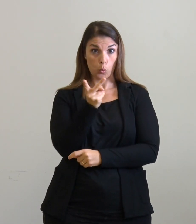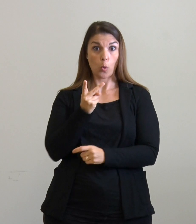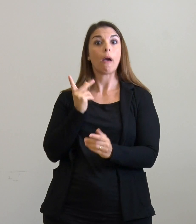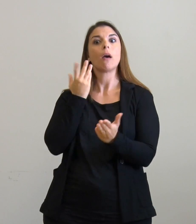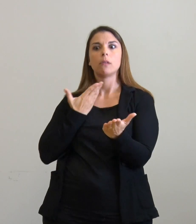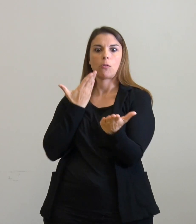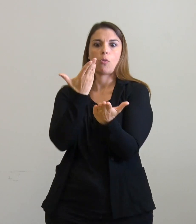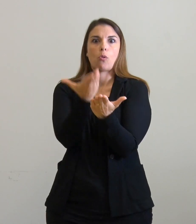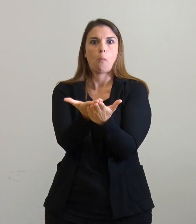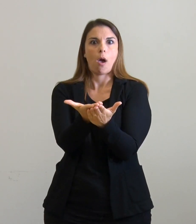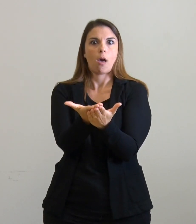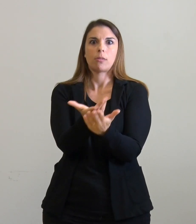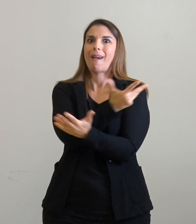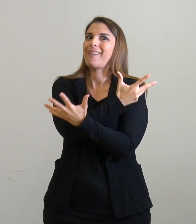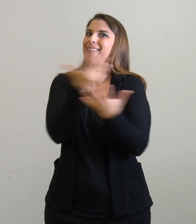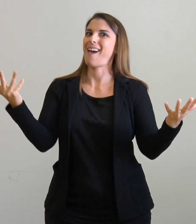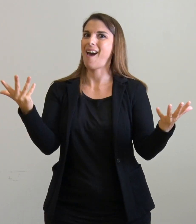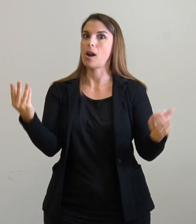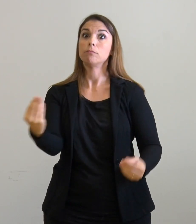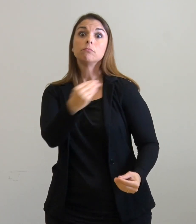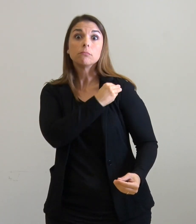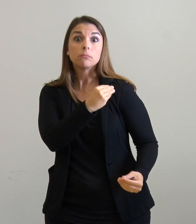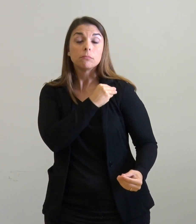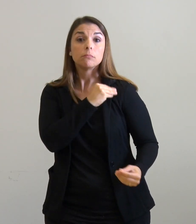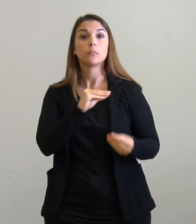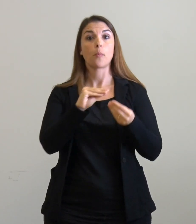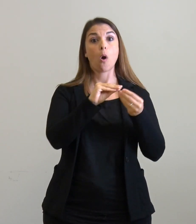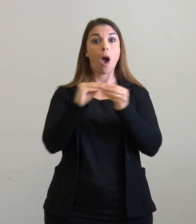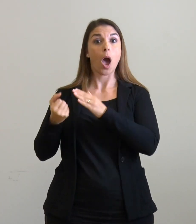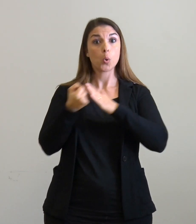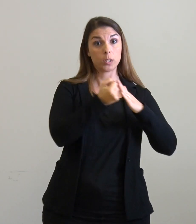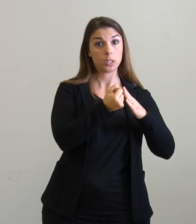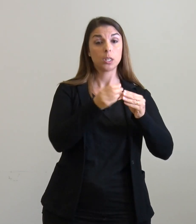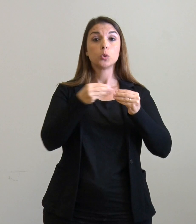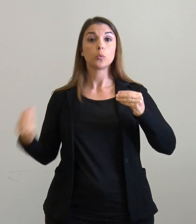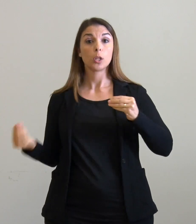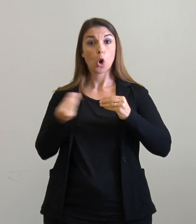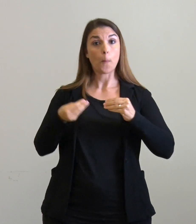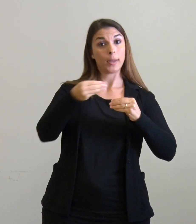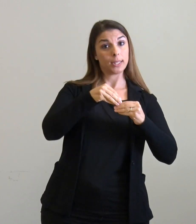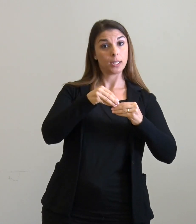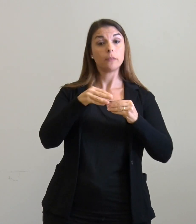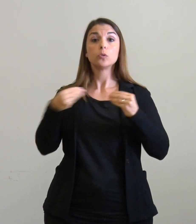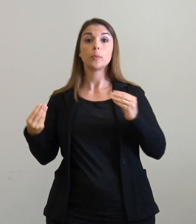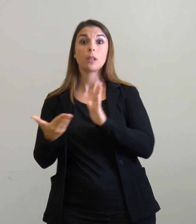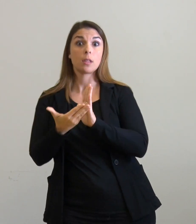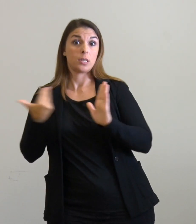richiesta degli ausili, strumenti compensativi e misure dispensative